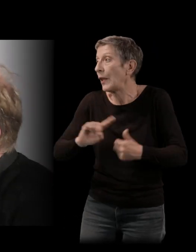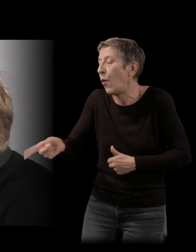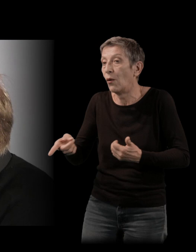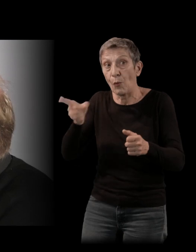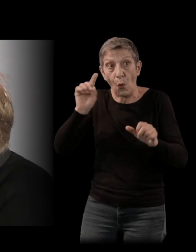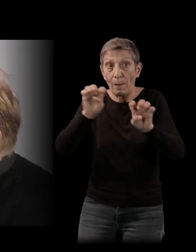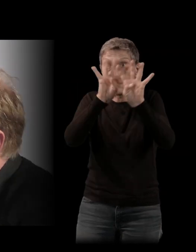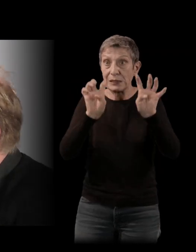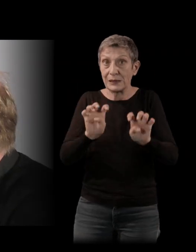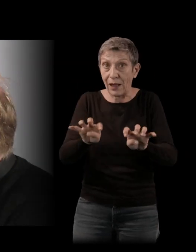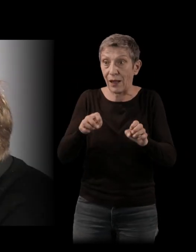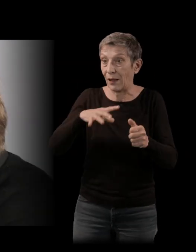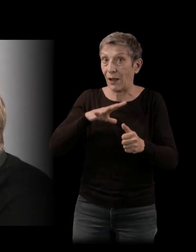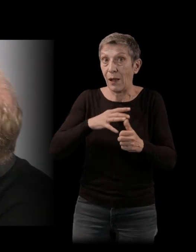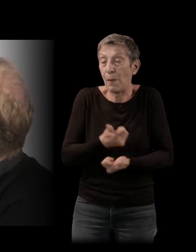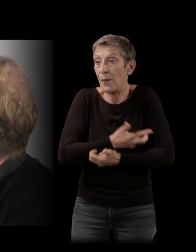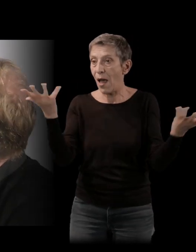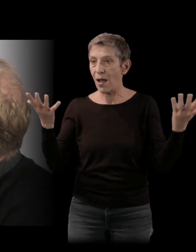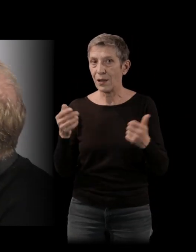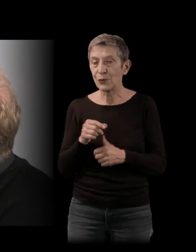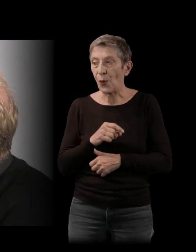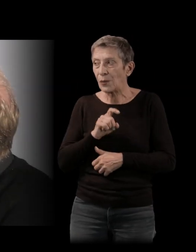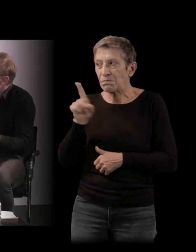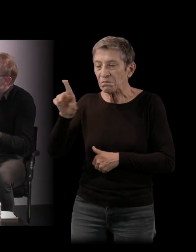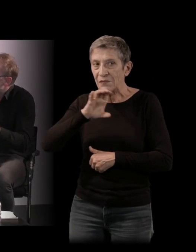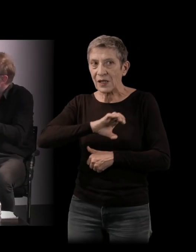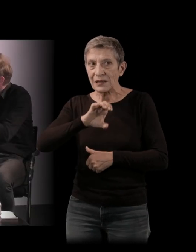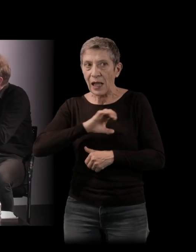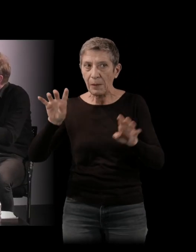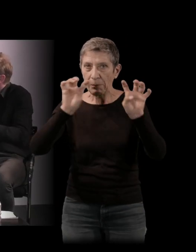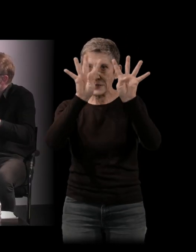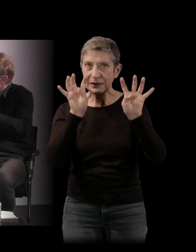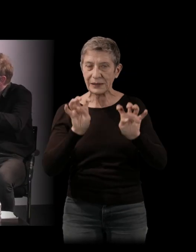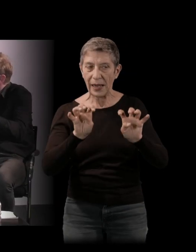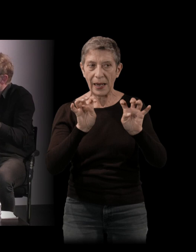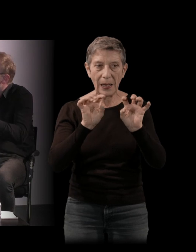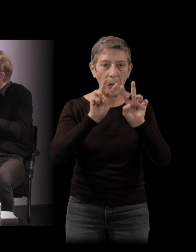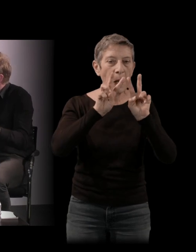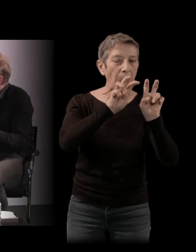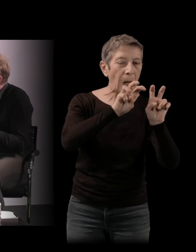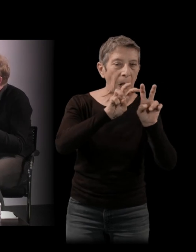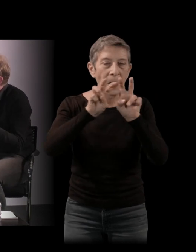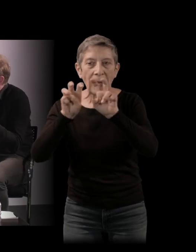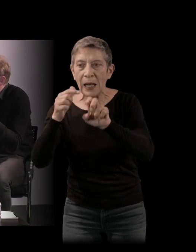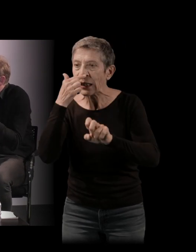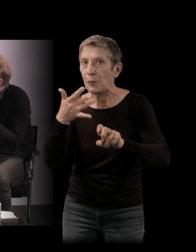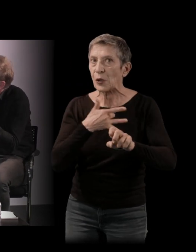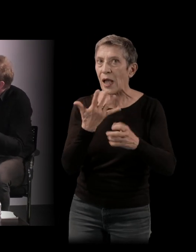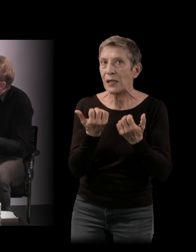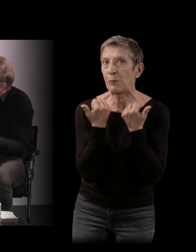que vous essayez de faire, c'est de toucher du doigt ces différents mystères, de poser des questions, de donner des hypothèses. n'y sans doute pas la volonté